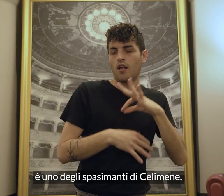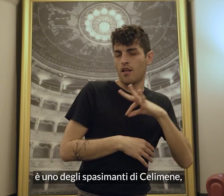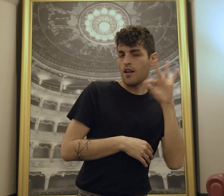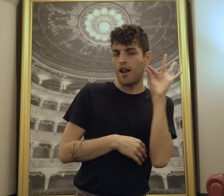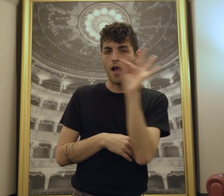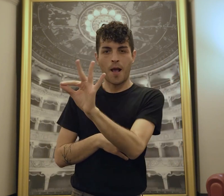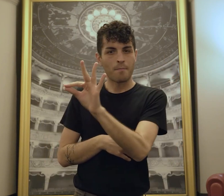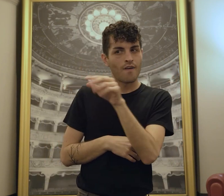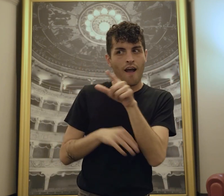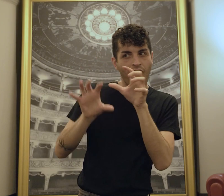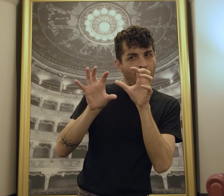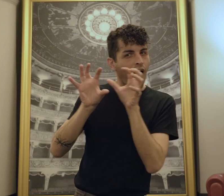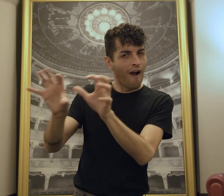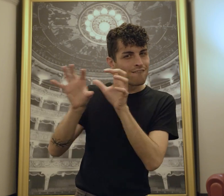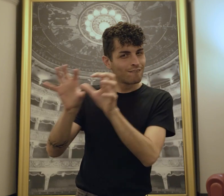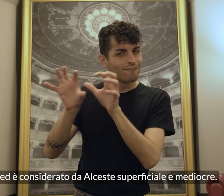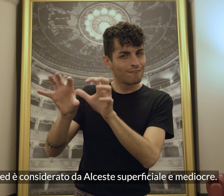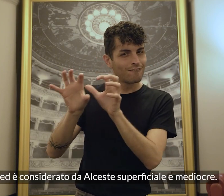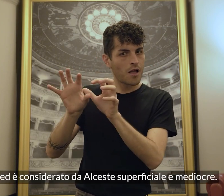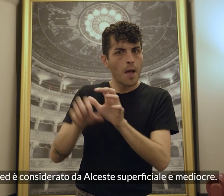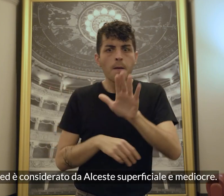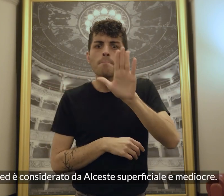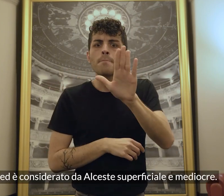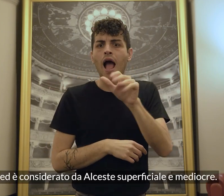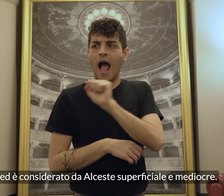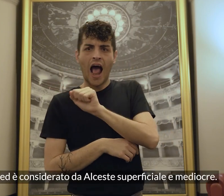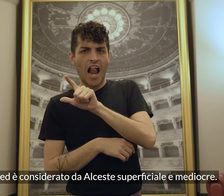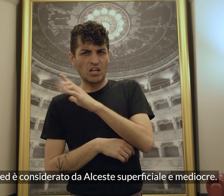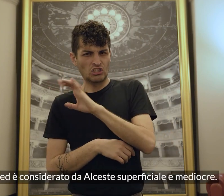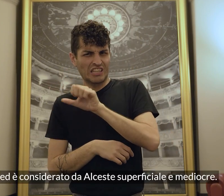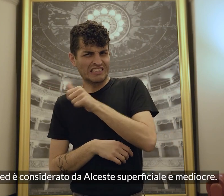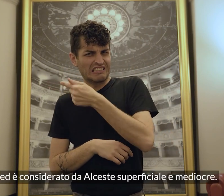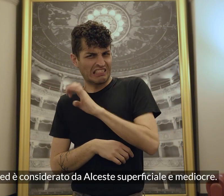ed è considerato da Alceste